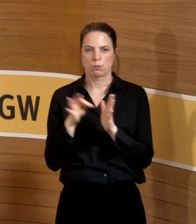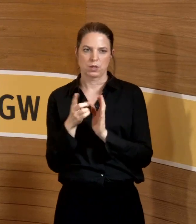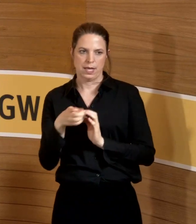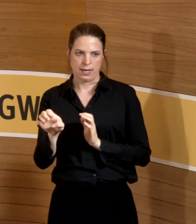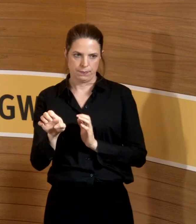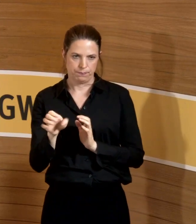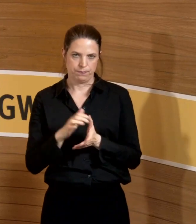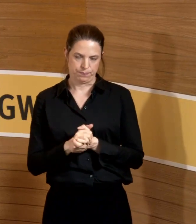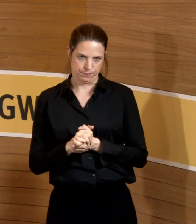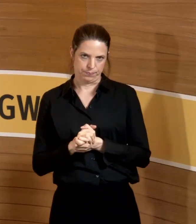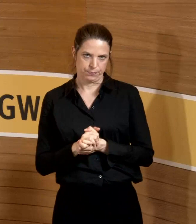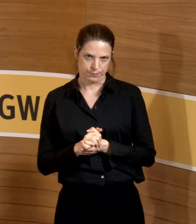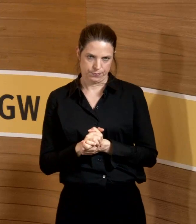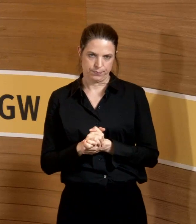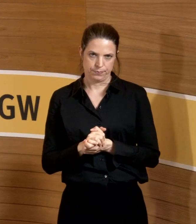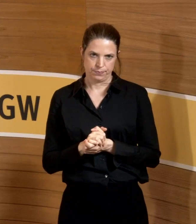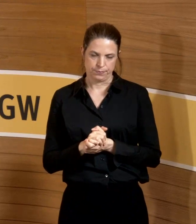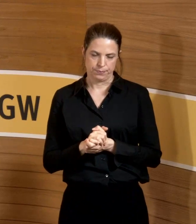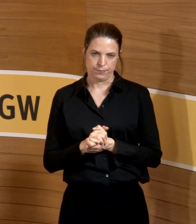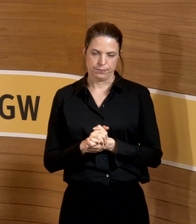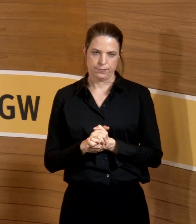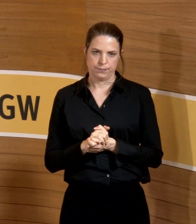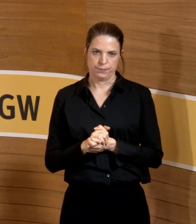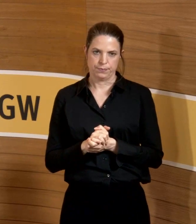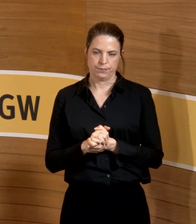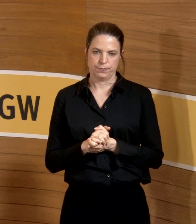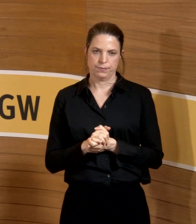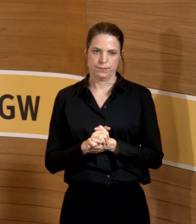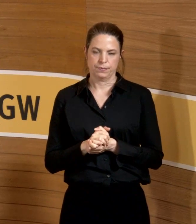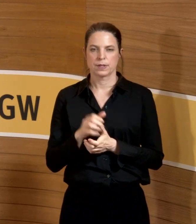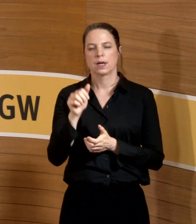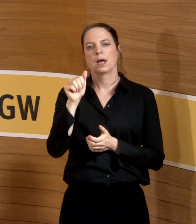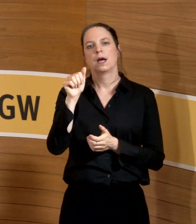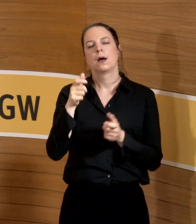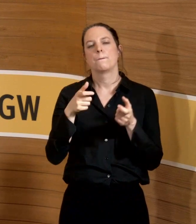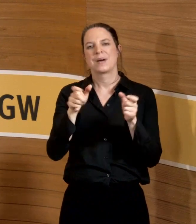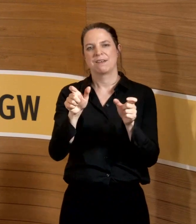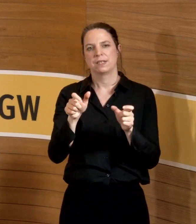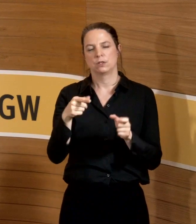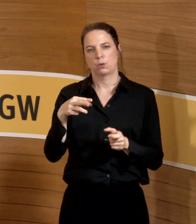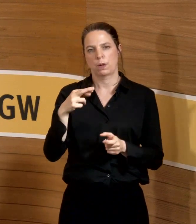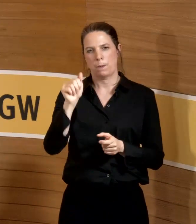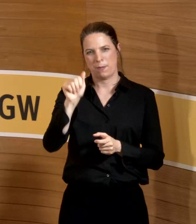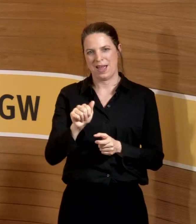Präventionszentrum-nord.de Bitte nicht das R als E schreiben, sondern als AE, wie man es im Internet kennt.